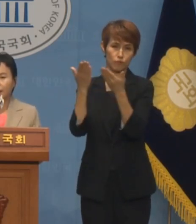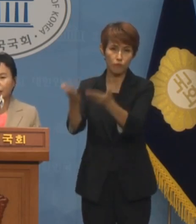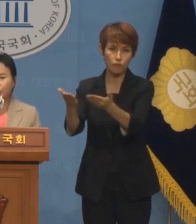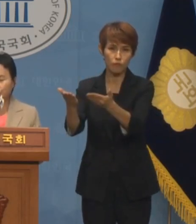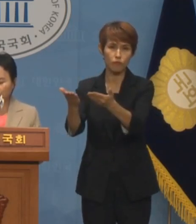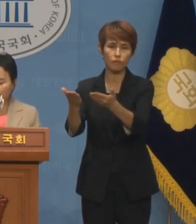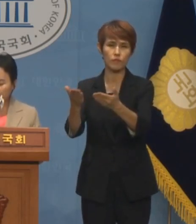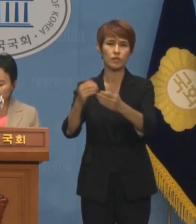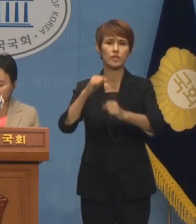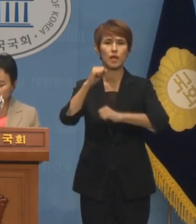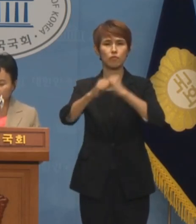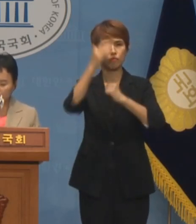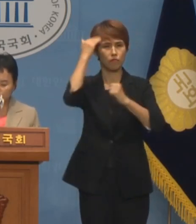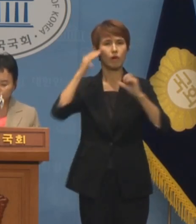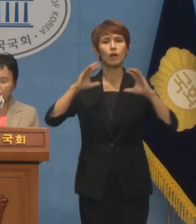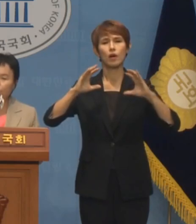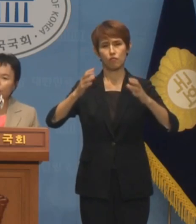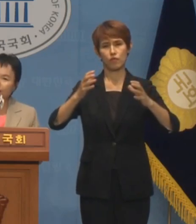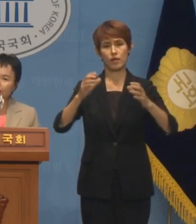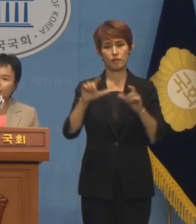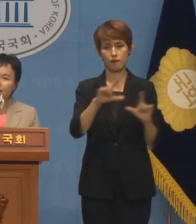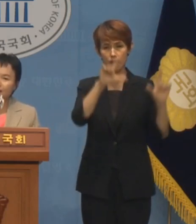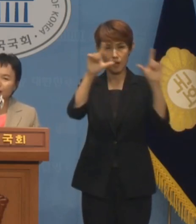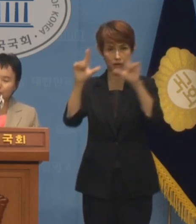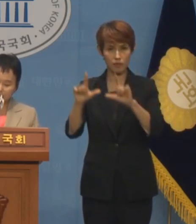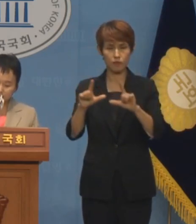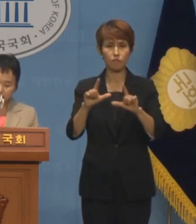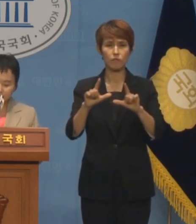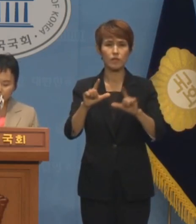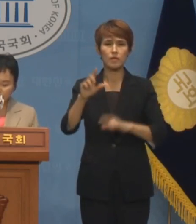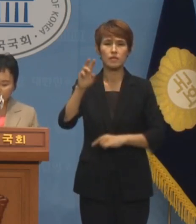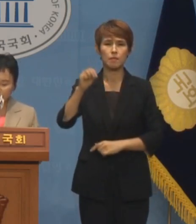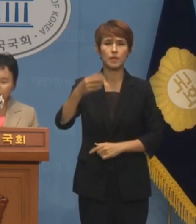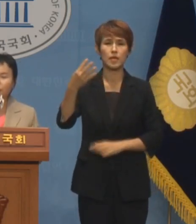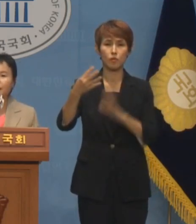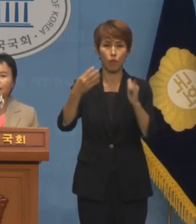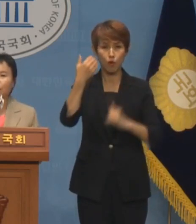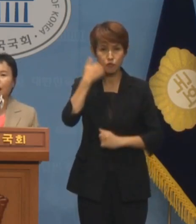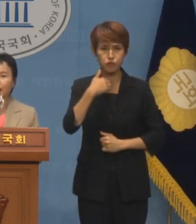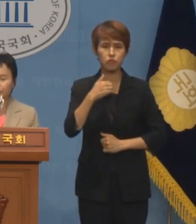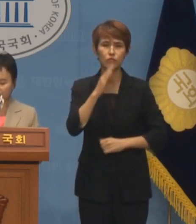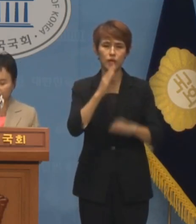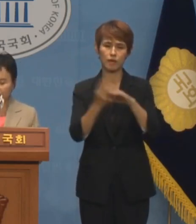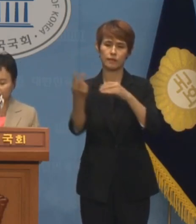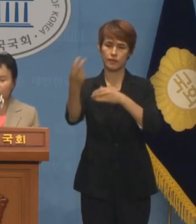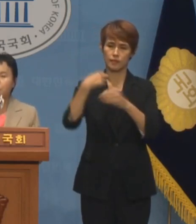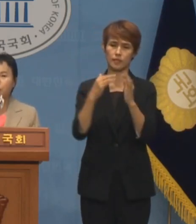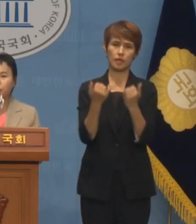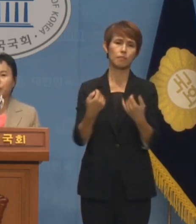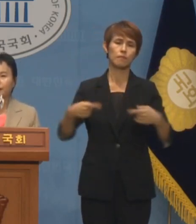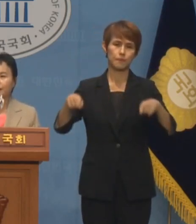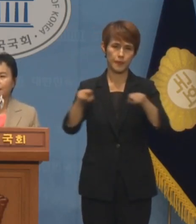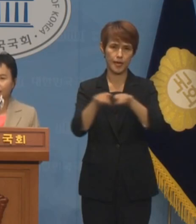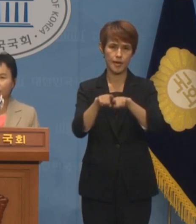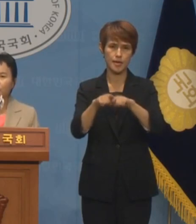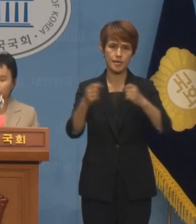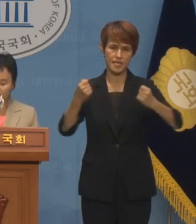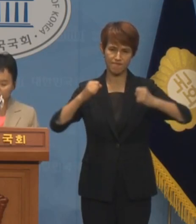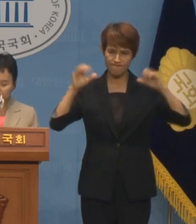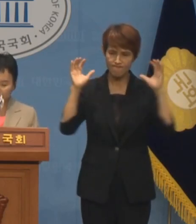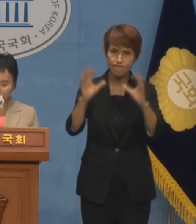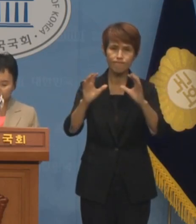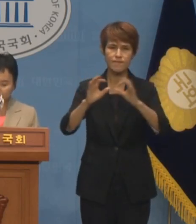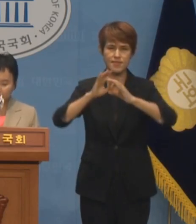자유대한민국에 거주하고 있는 3만 4천명의 탈북민들과 함께 목소리를 낼